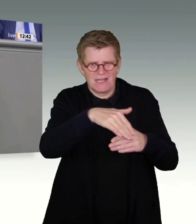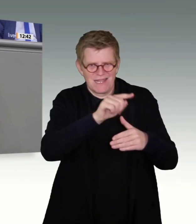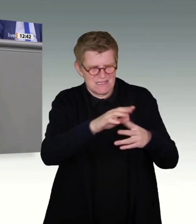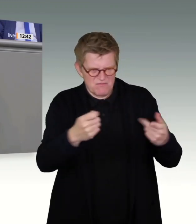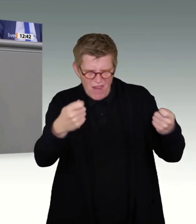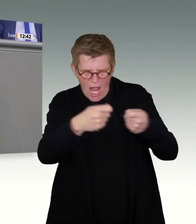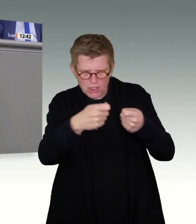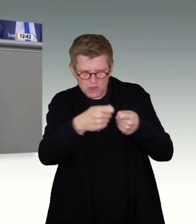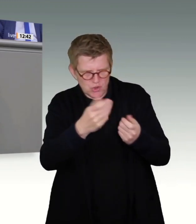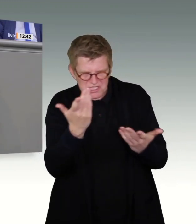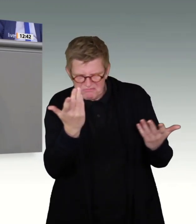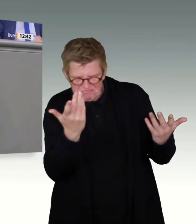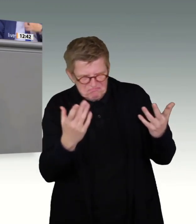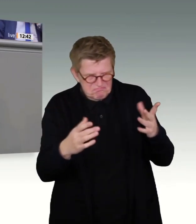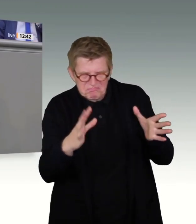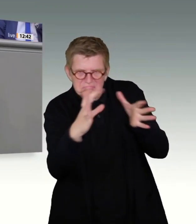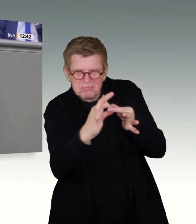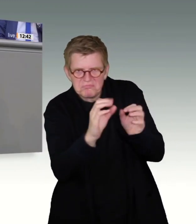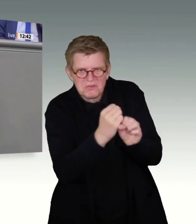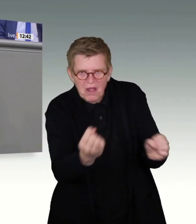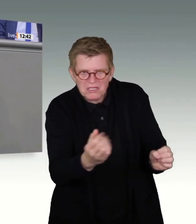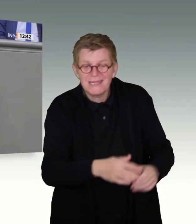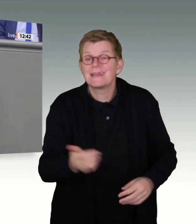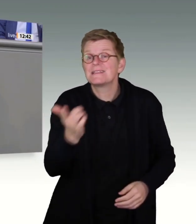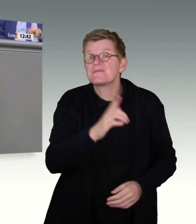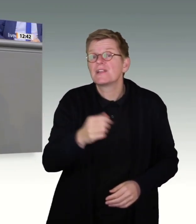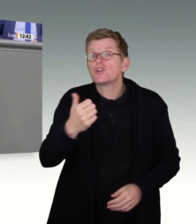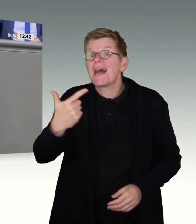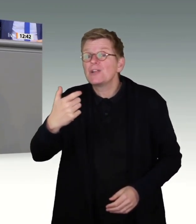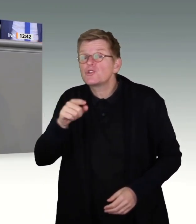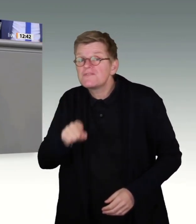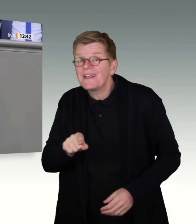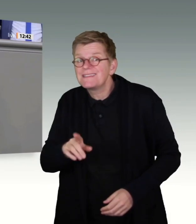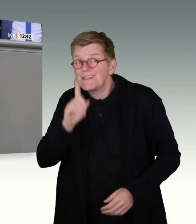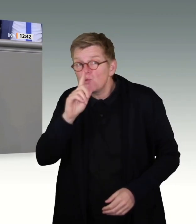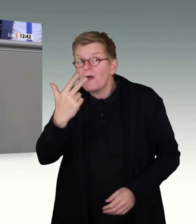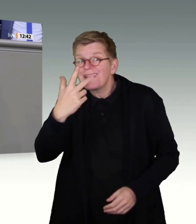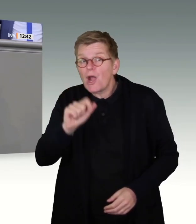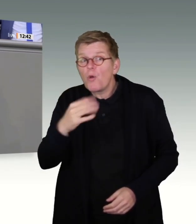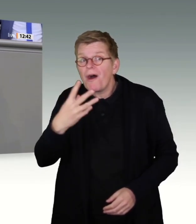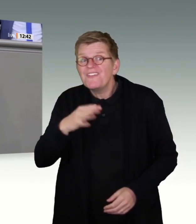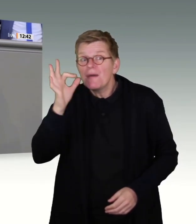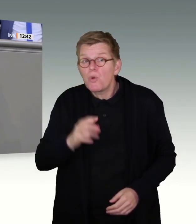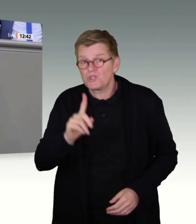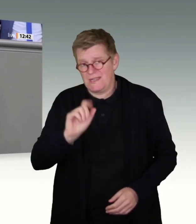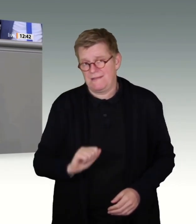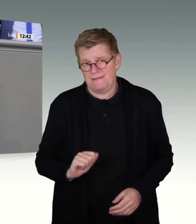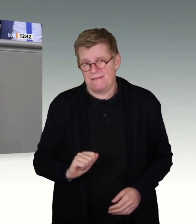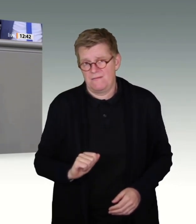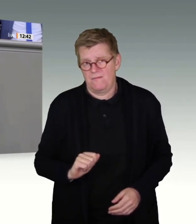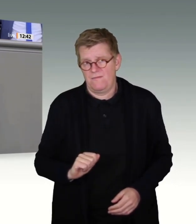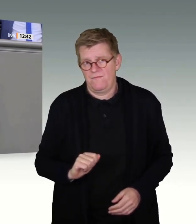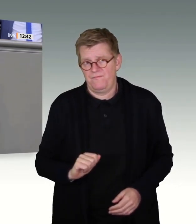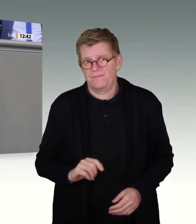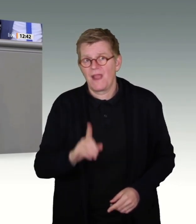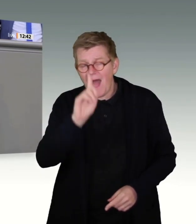zuordnenbar war, so waren es 2021 nur noch 3,4 Prozent. 3,4